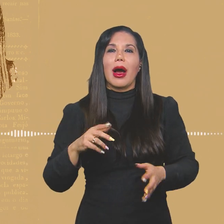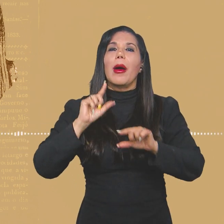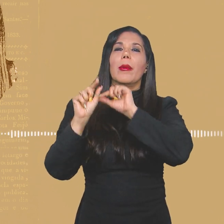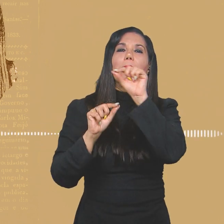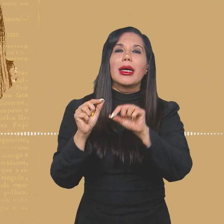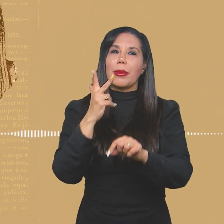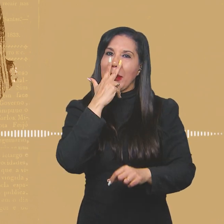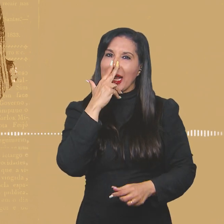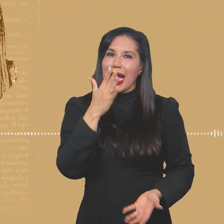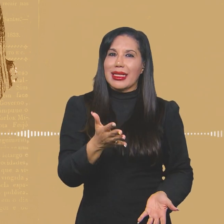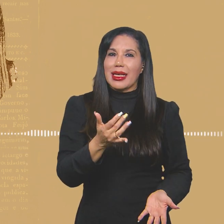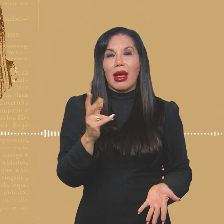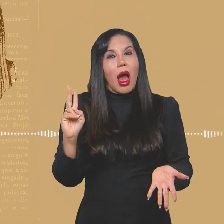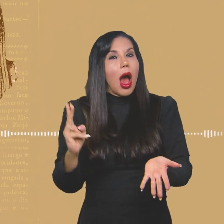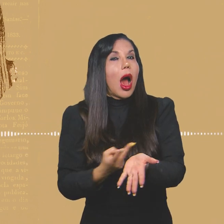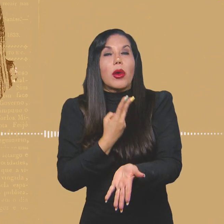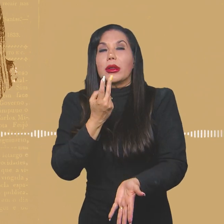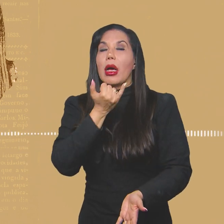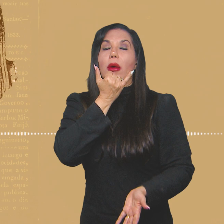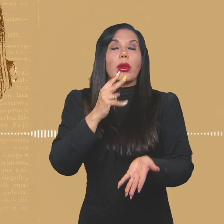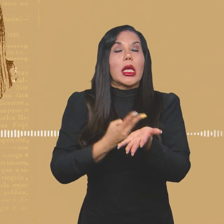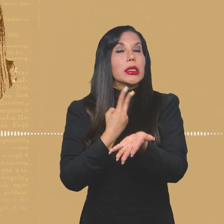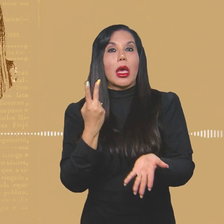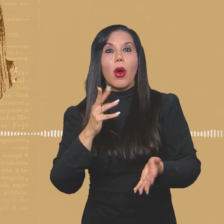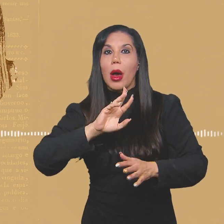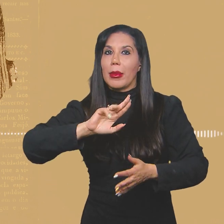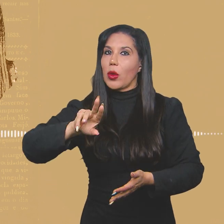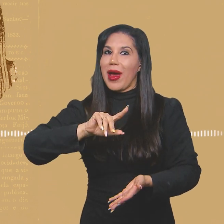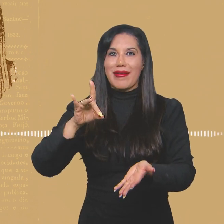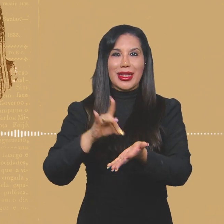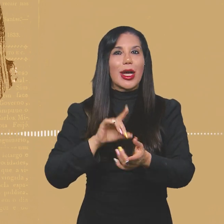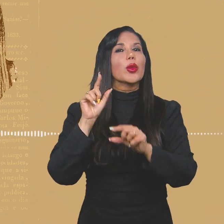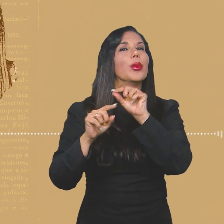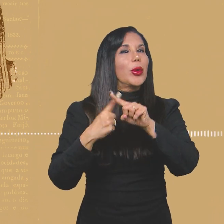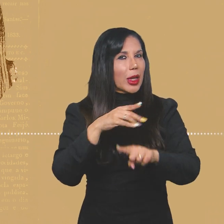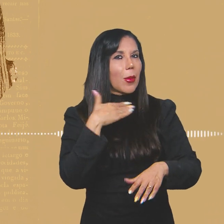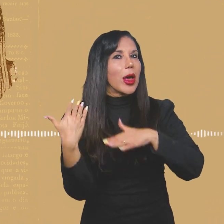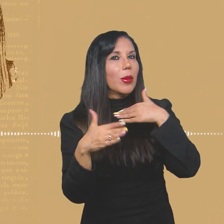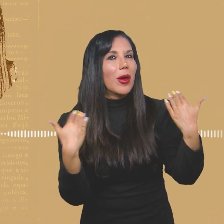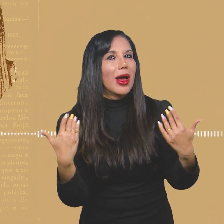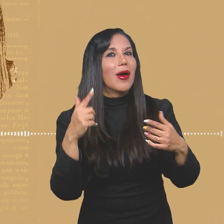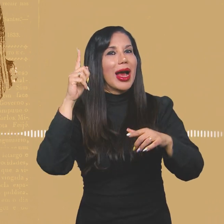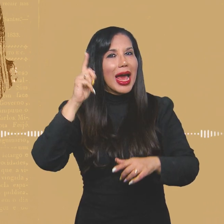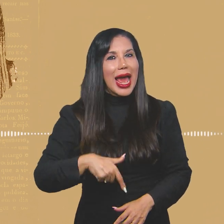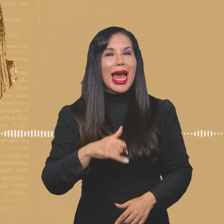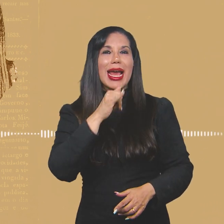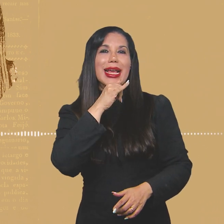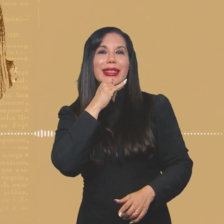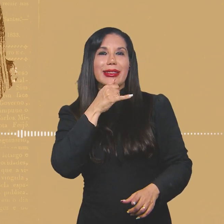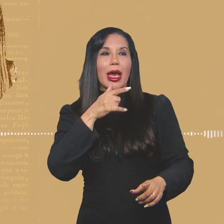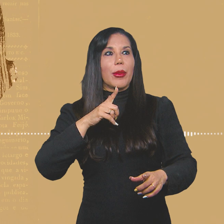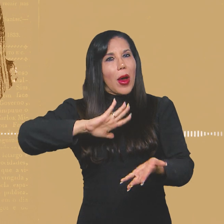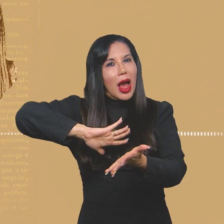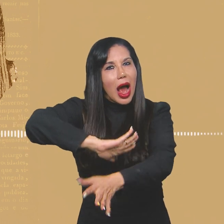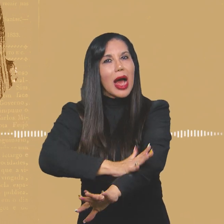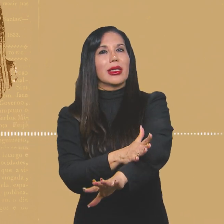passa é que é uma coisa ocasional, quando na verdade o negro está com um alvo nas costas para levar um